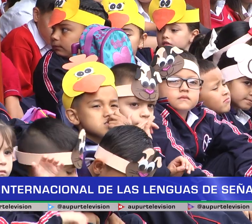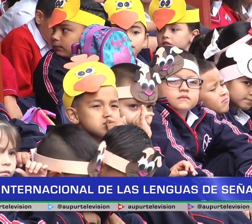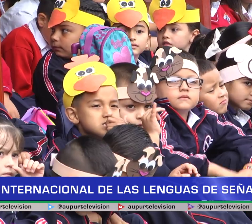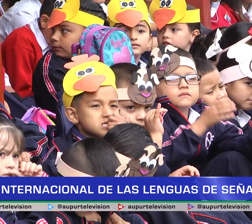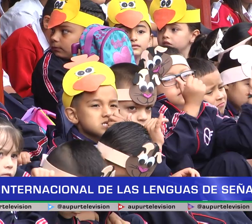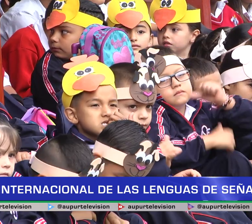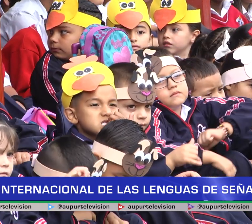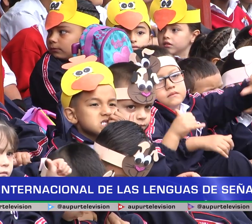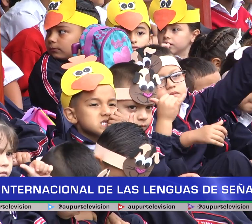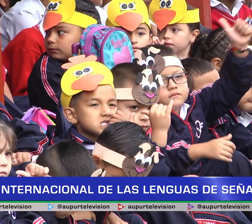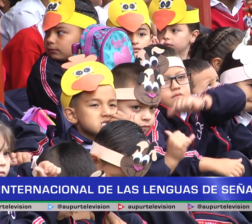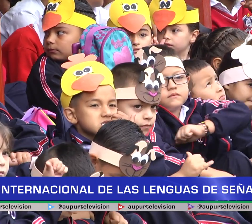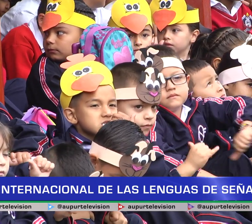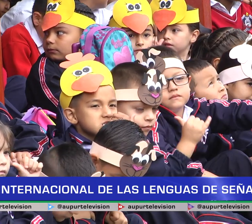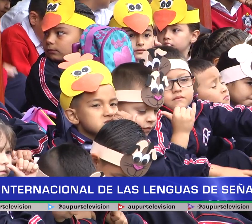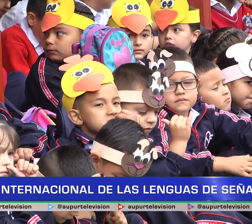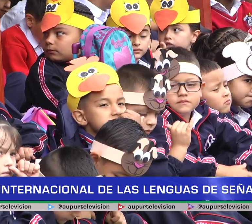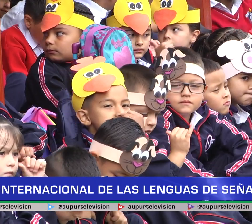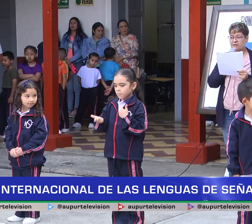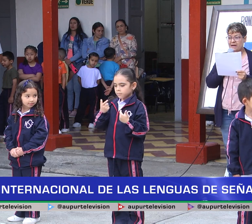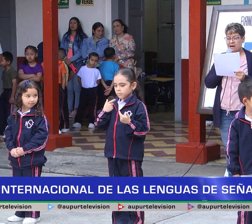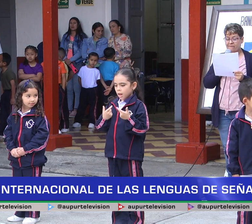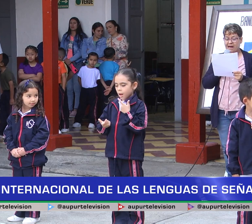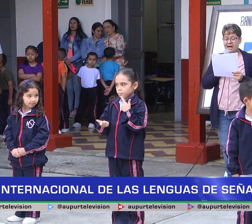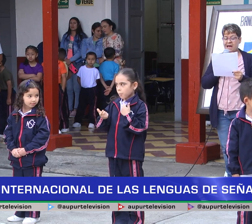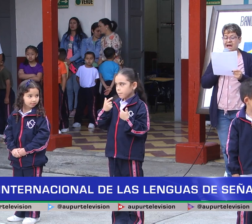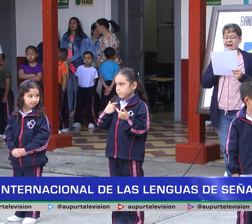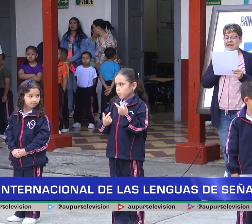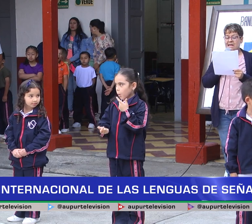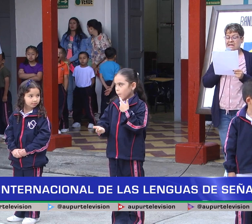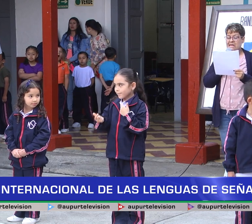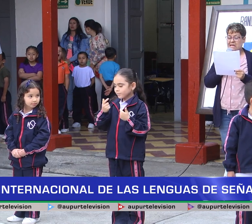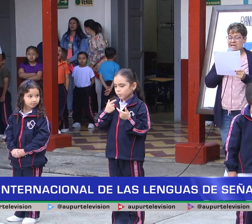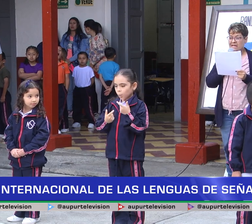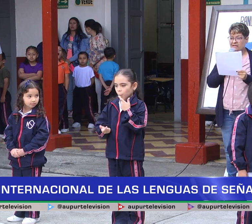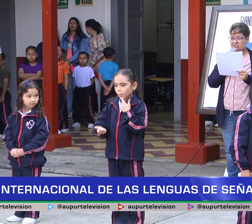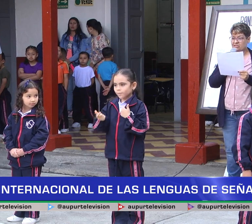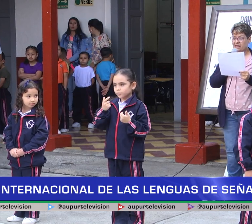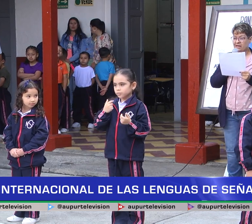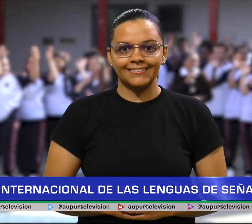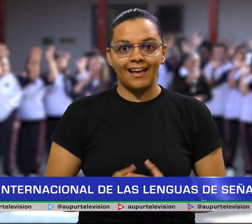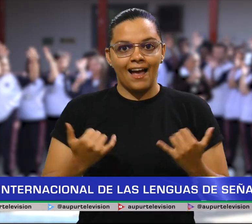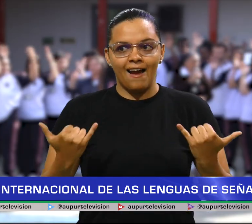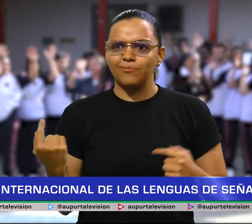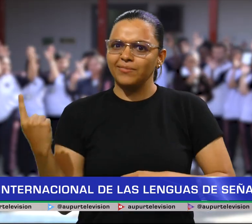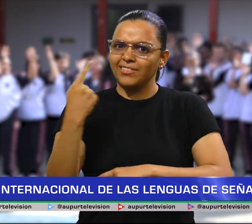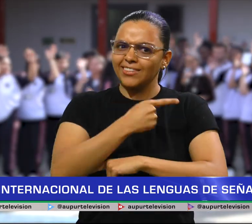sordas. En el acto cultural se evidenció el avance de los estudiantes para aprenderla.